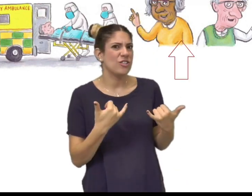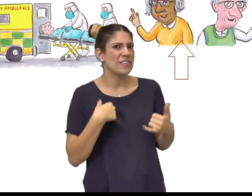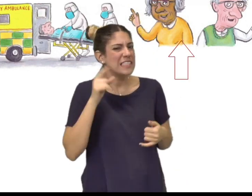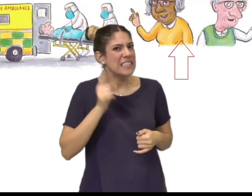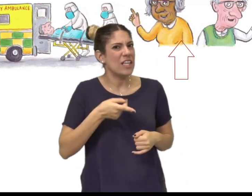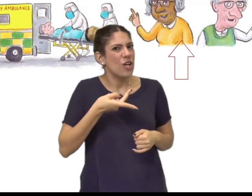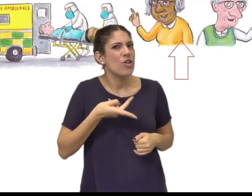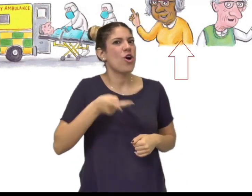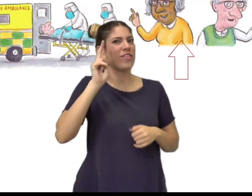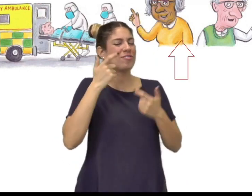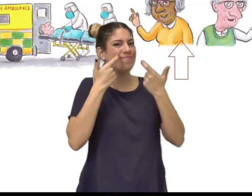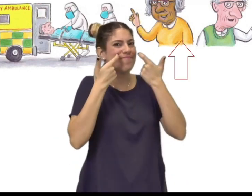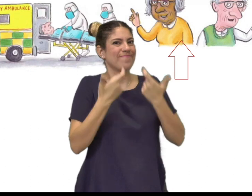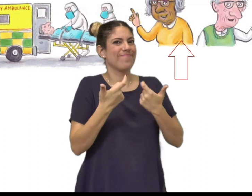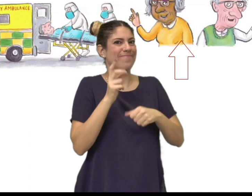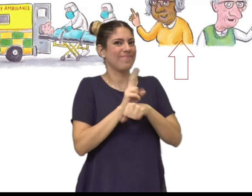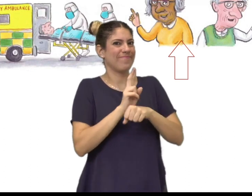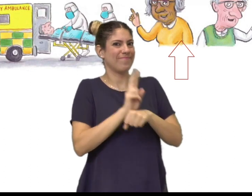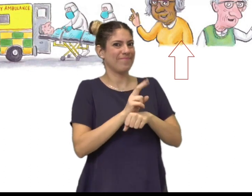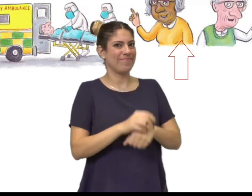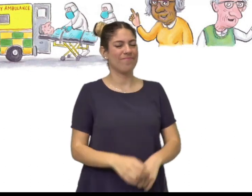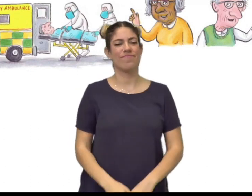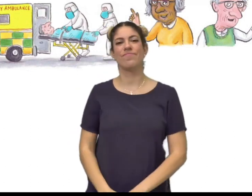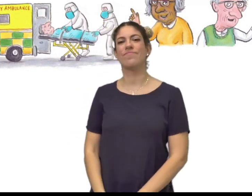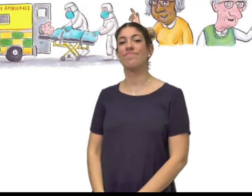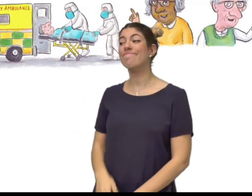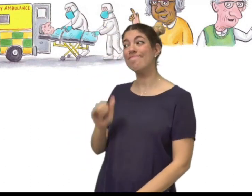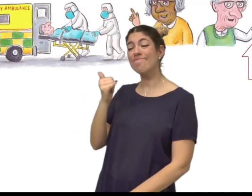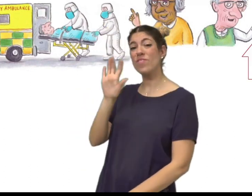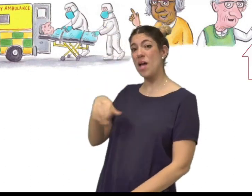אני צריכה להיות יותר זהירה עכשיו. כן, גם אני.